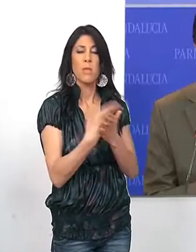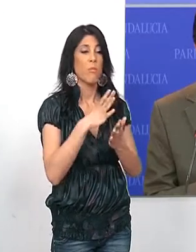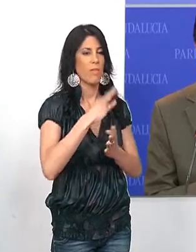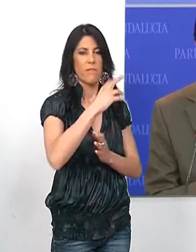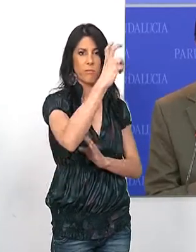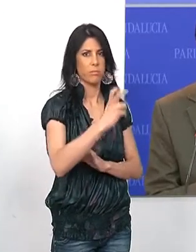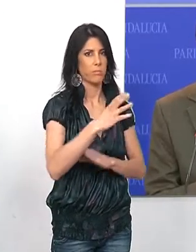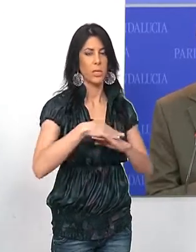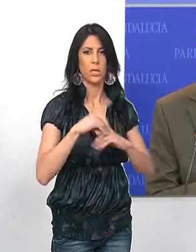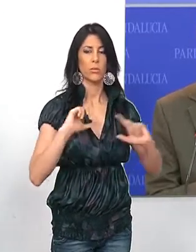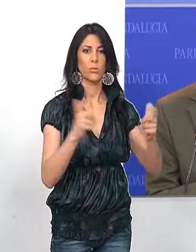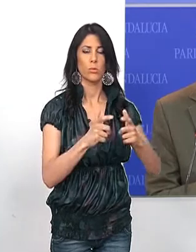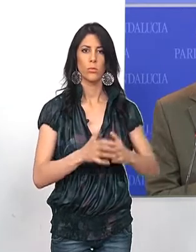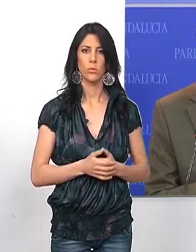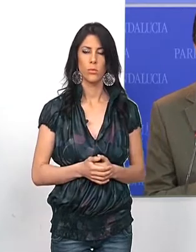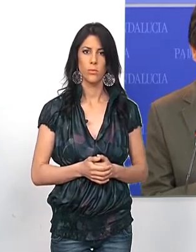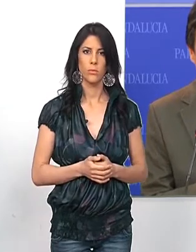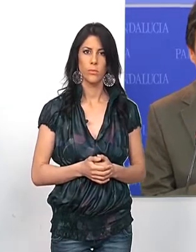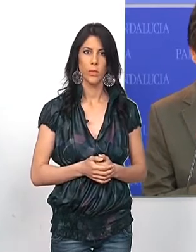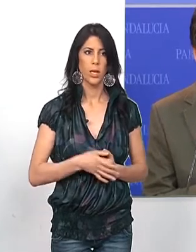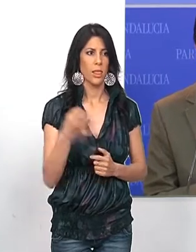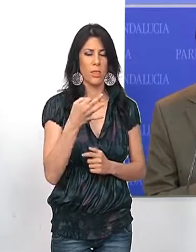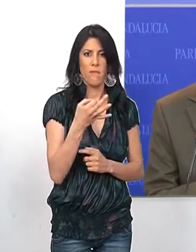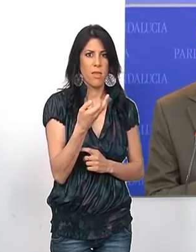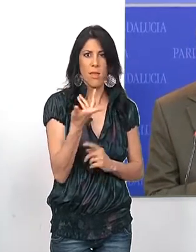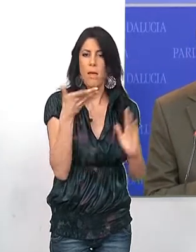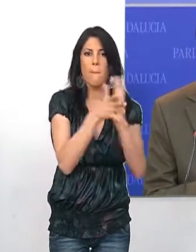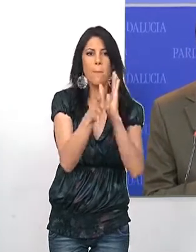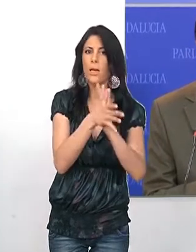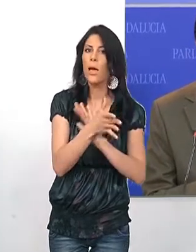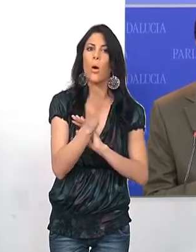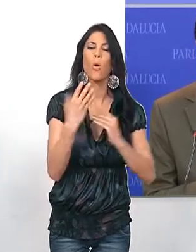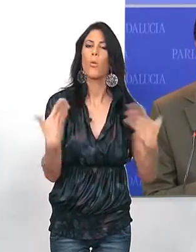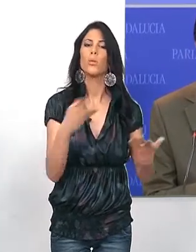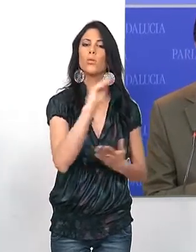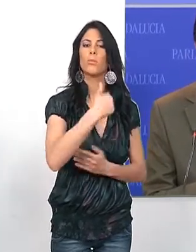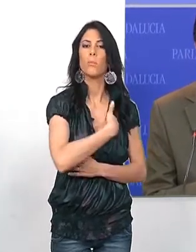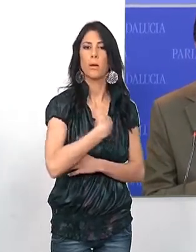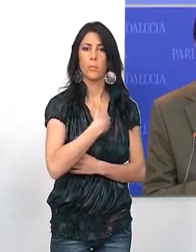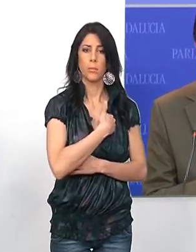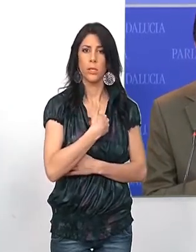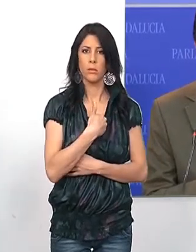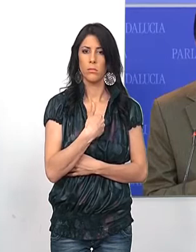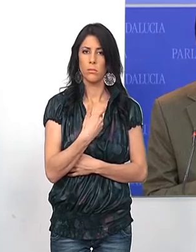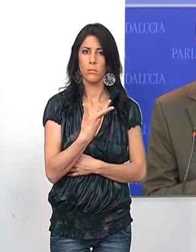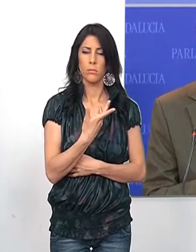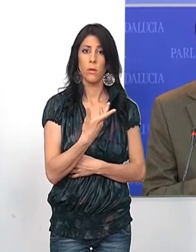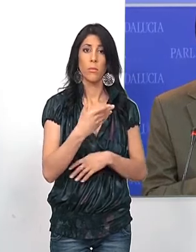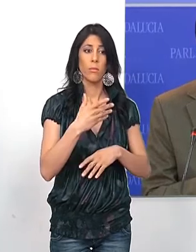urgente. O no debe esperar a nada más, debe de comparecer ya y explicar cuál es su posición, porque sin duda el